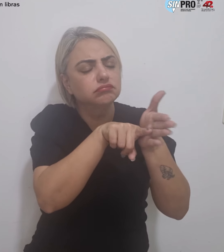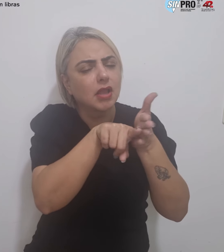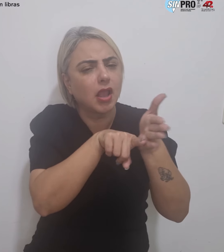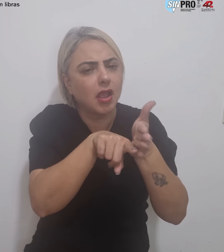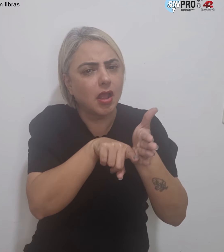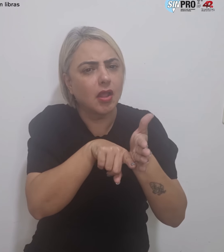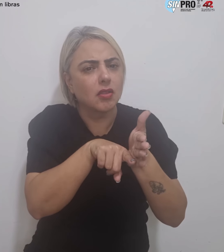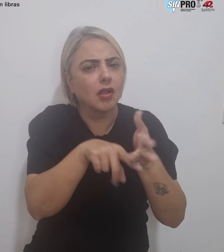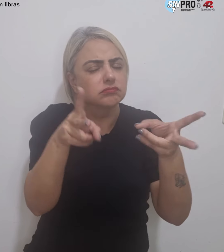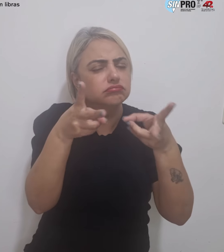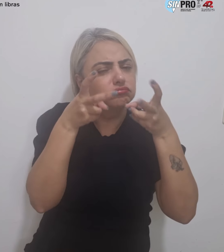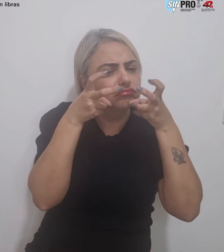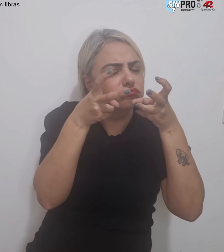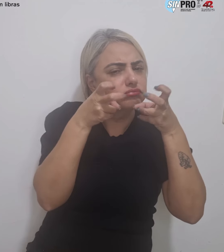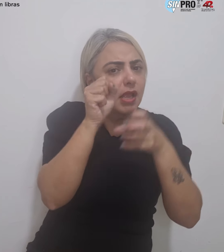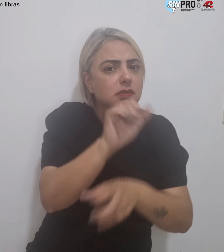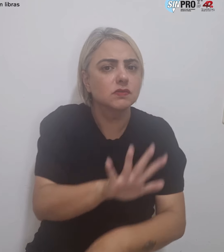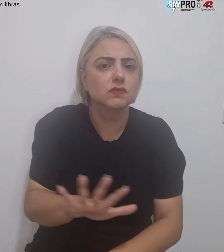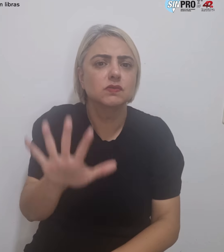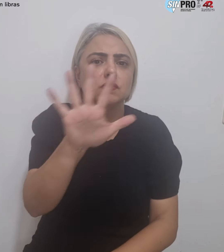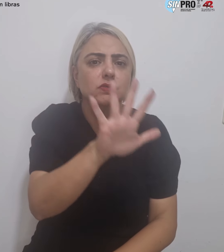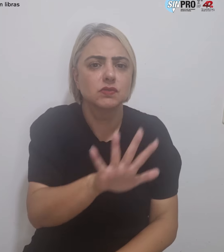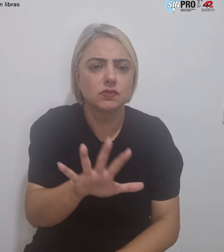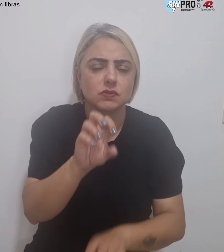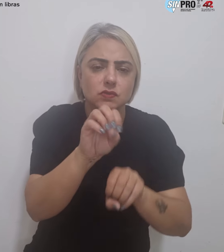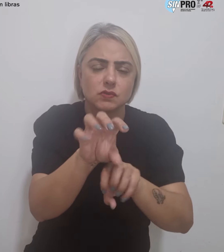Observatório Nacional do Ensino Médio.